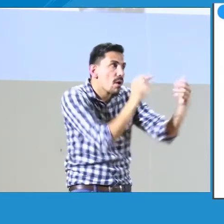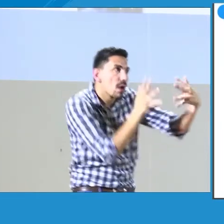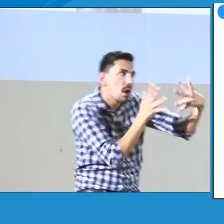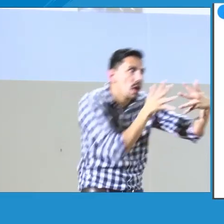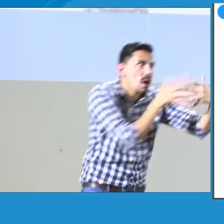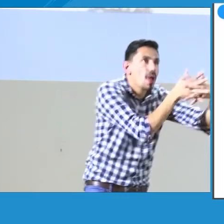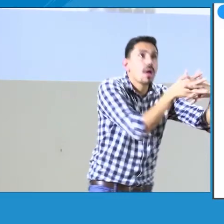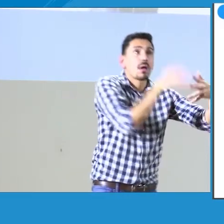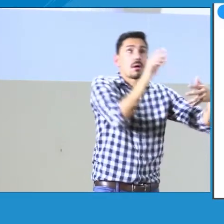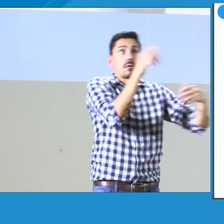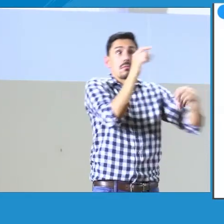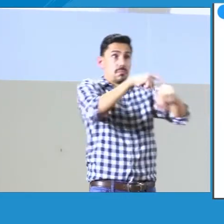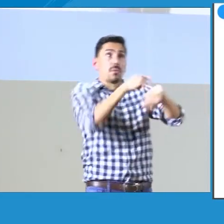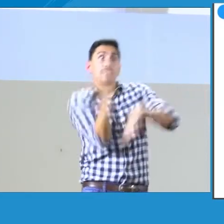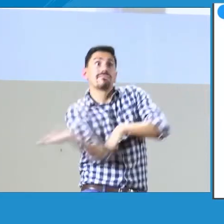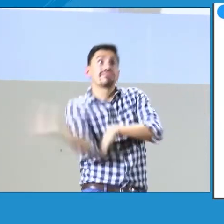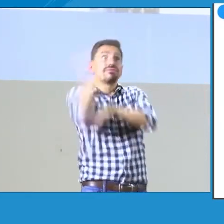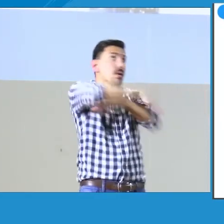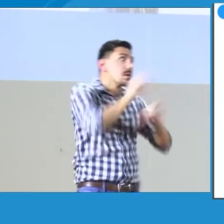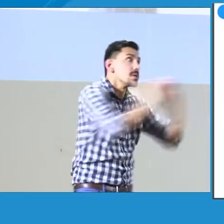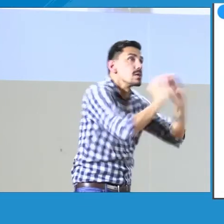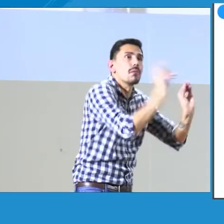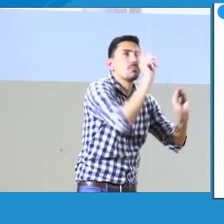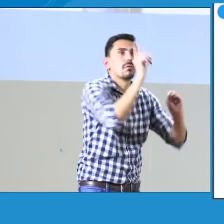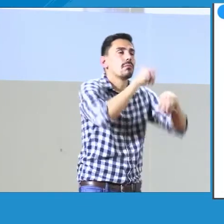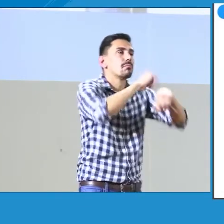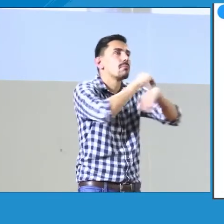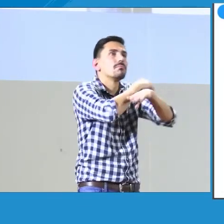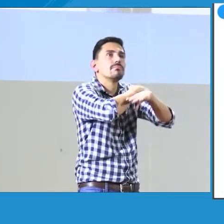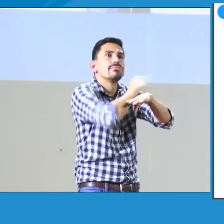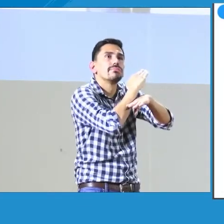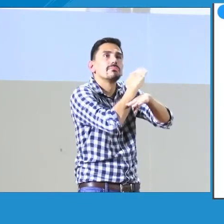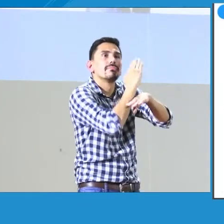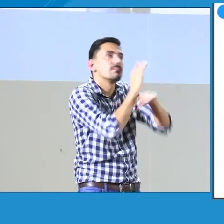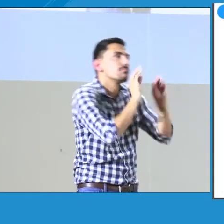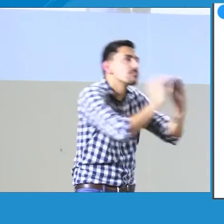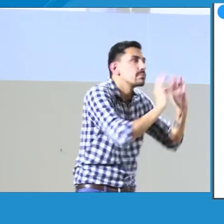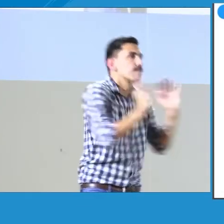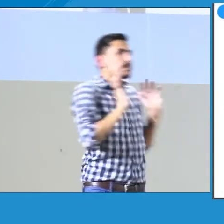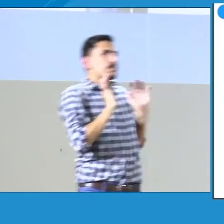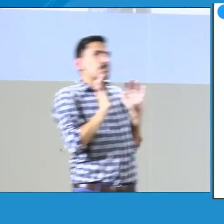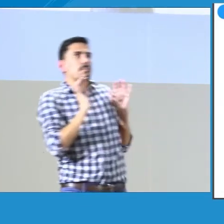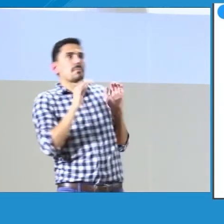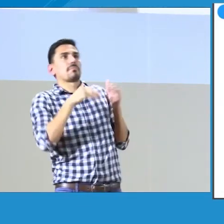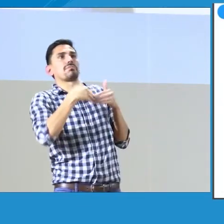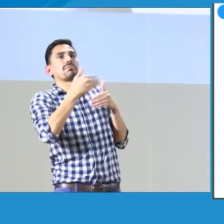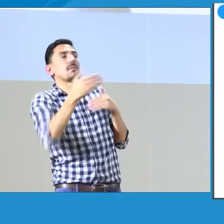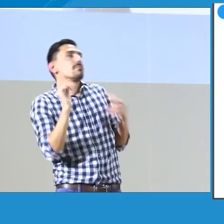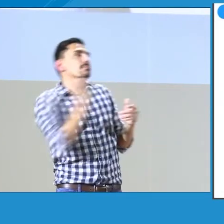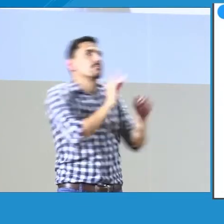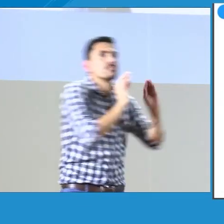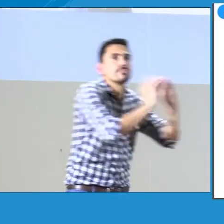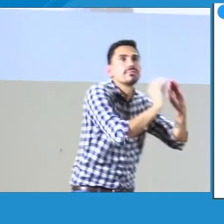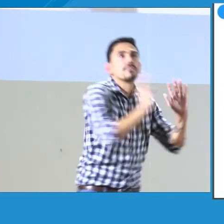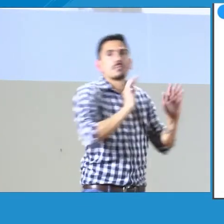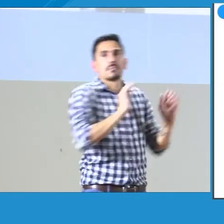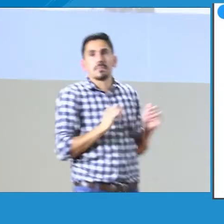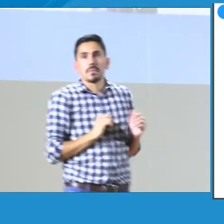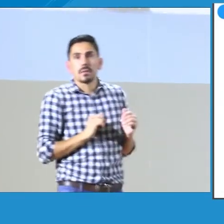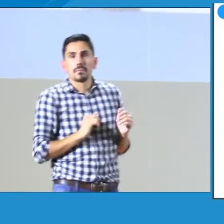Entonces, allí se hacen unos ajustes razonables, donde no es que todo el día, pues, esté acompañado de las